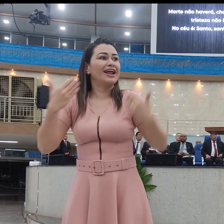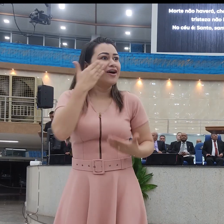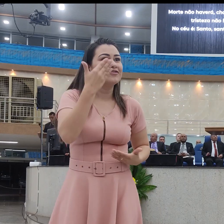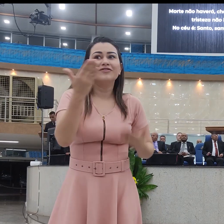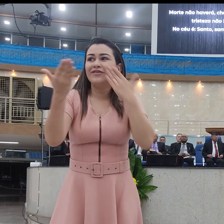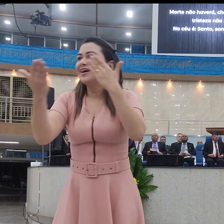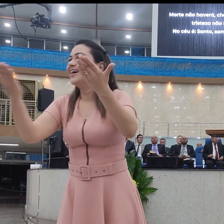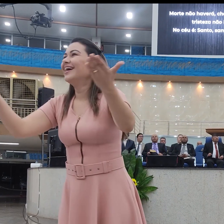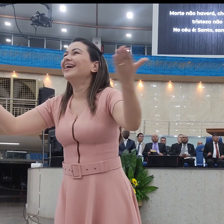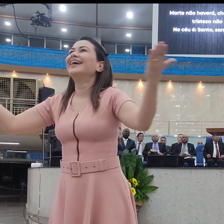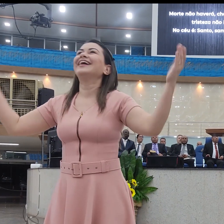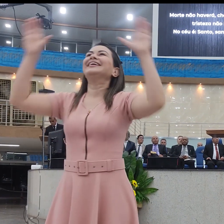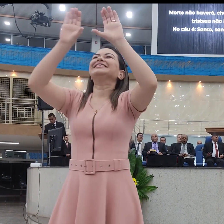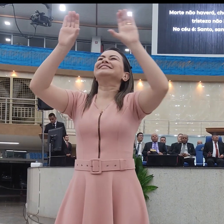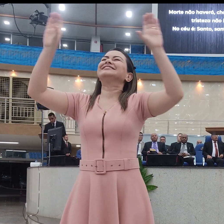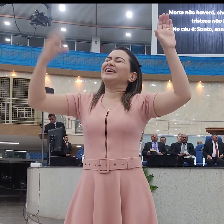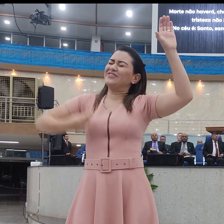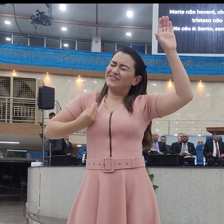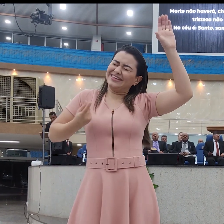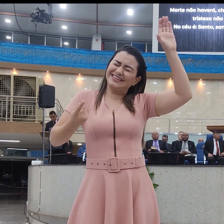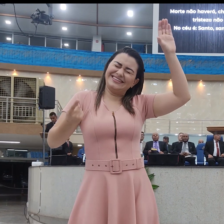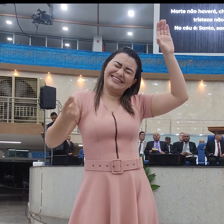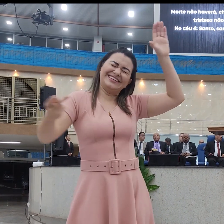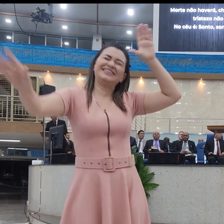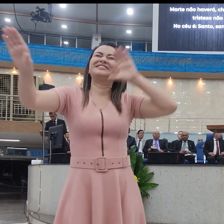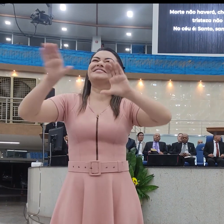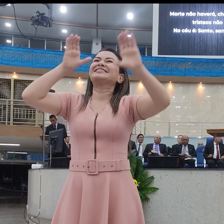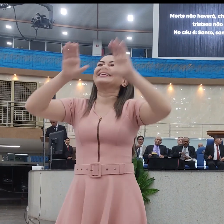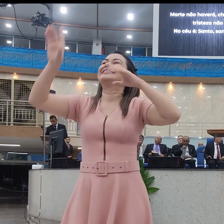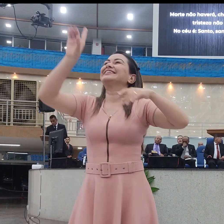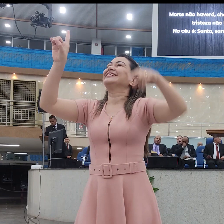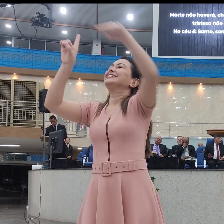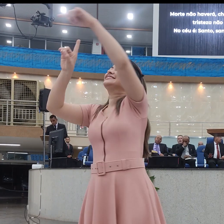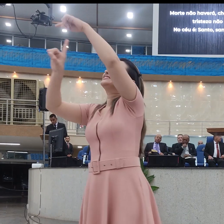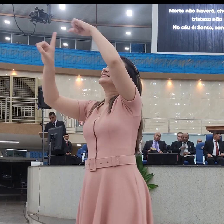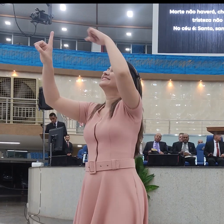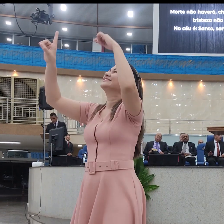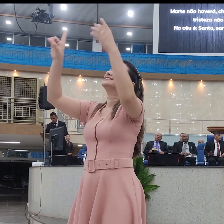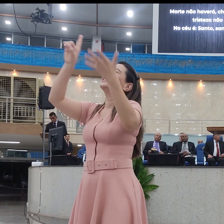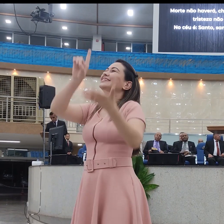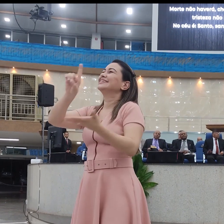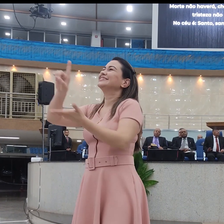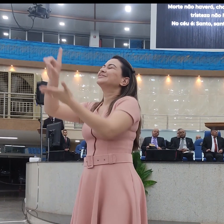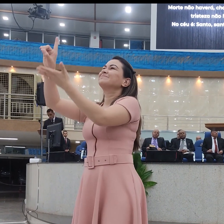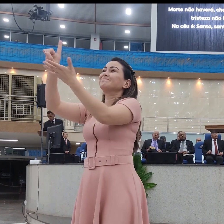Volta Jesus Me leva pra Jerusalém Jerusalém Me leva pra